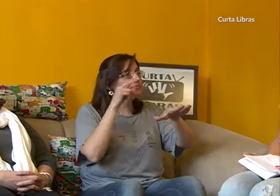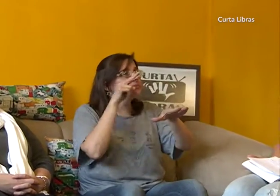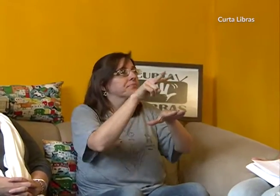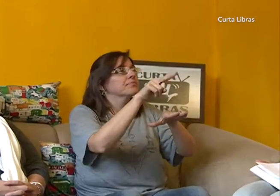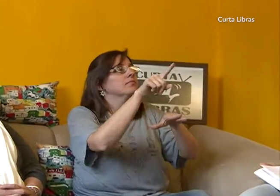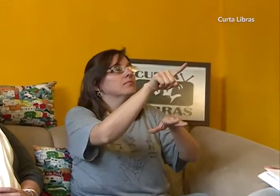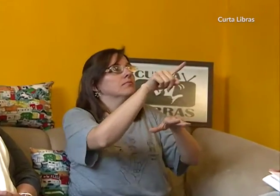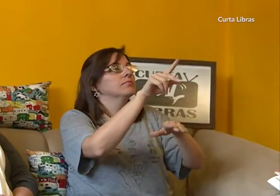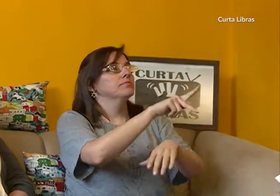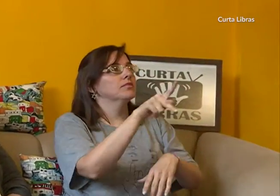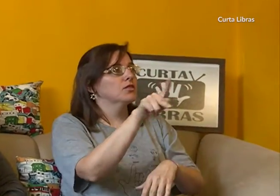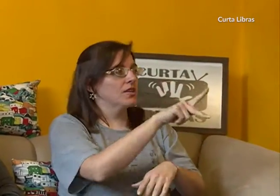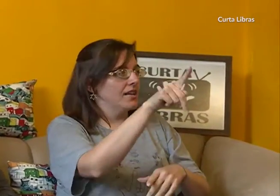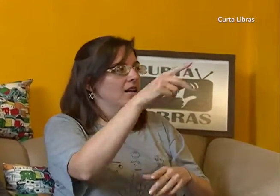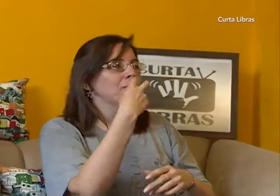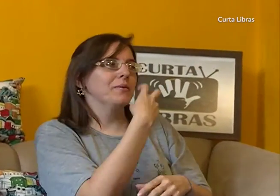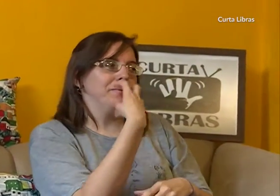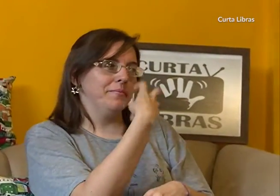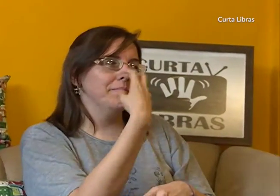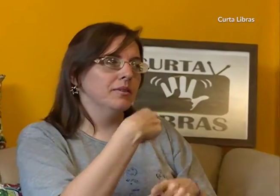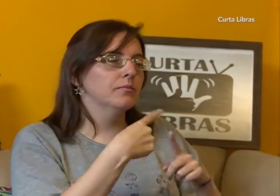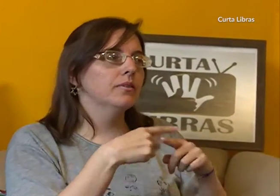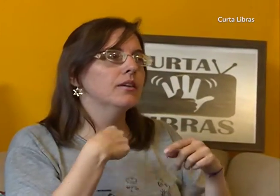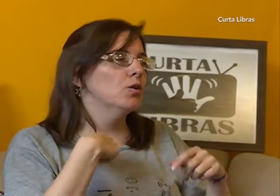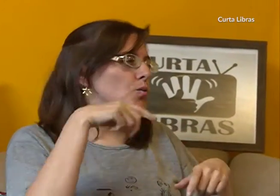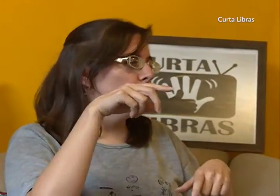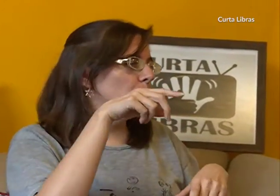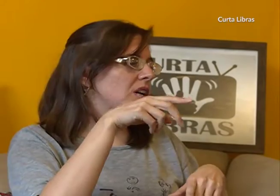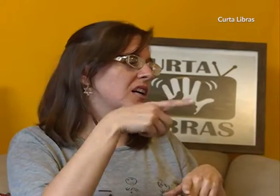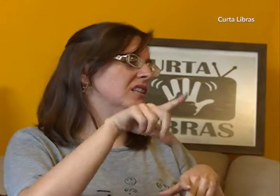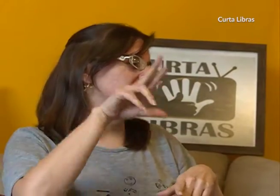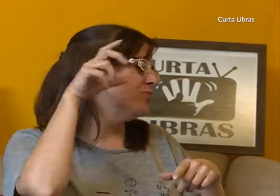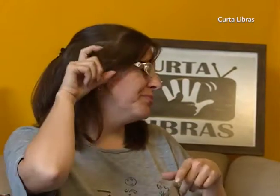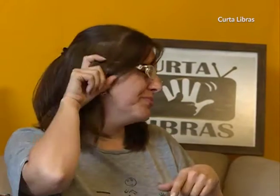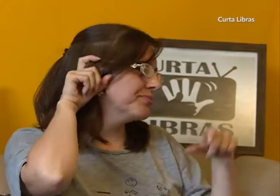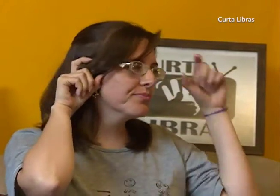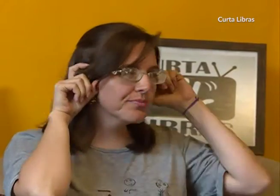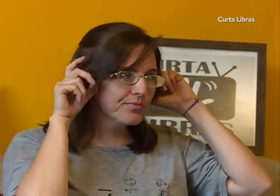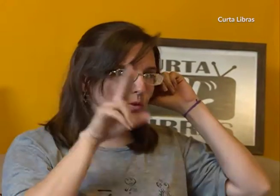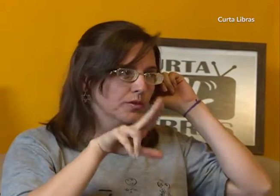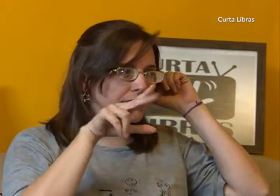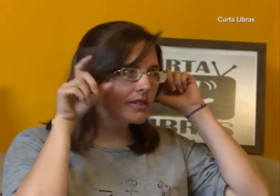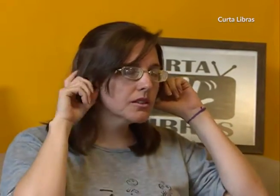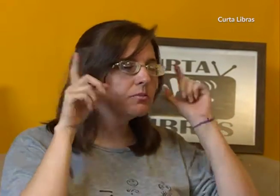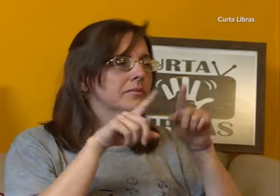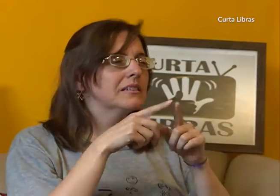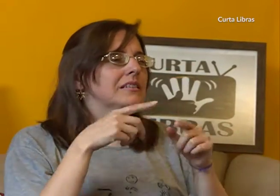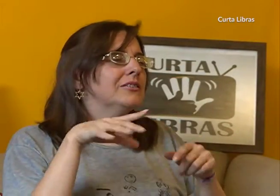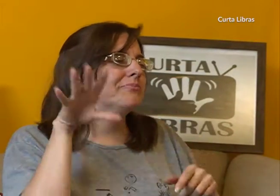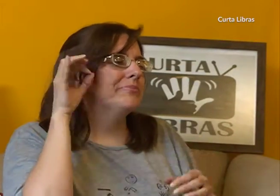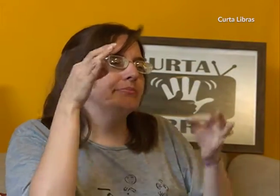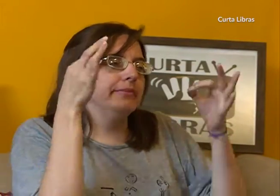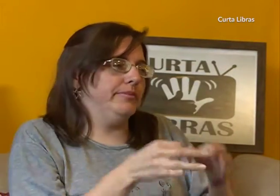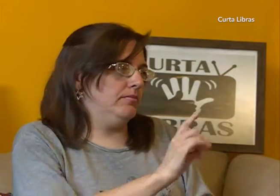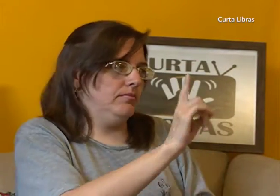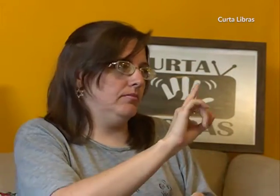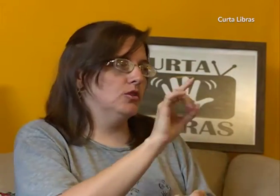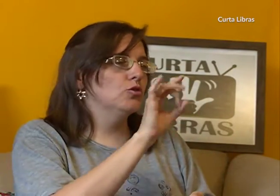Eu usava aparelho auditivo, mas não ouvia perfeitamente, então eu precisava fazer a leitura labial vinculada com a audição.